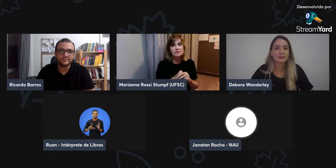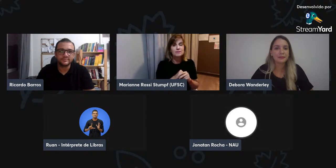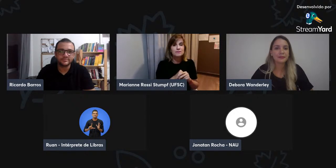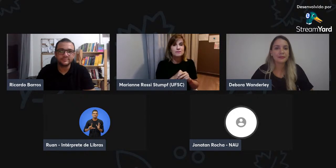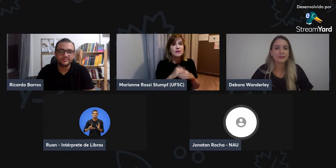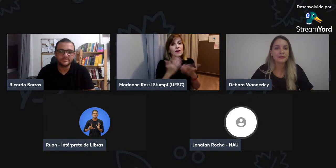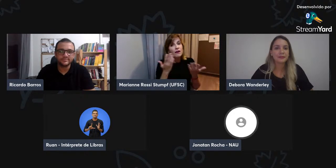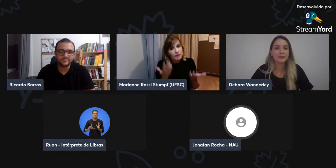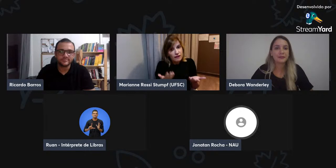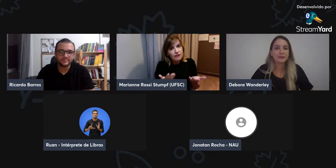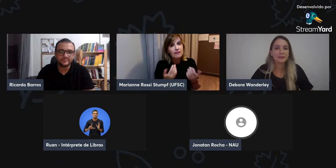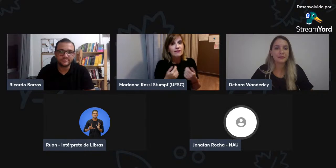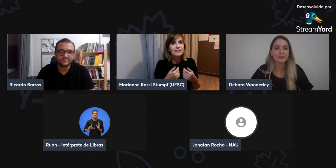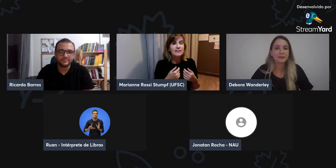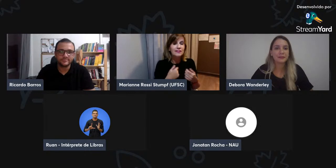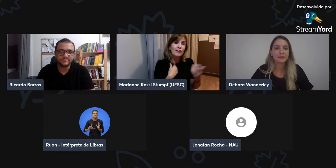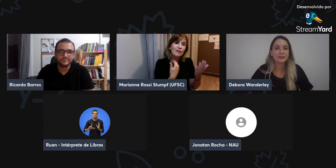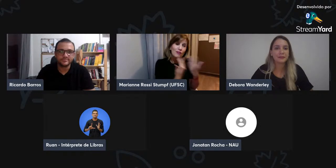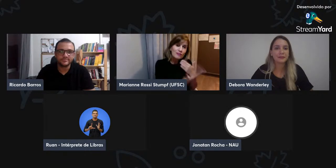Na área de tecnologia.